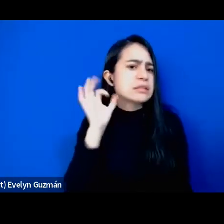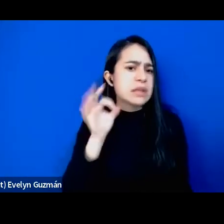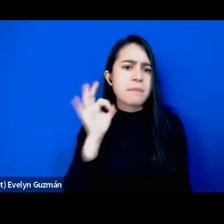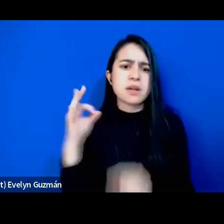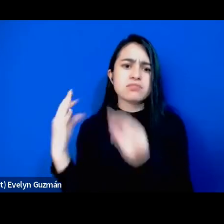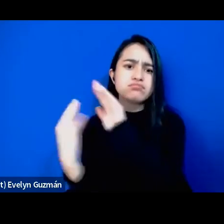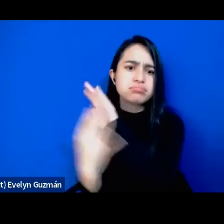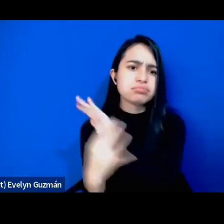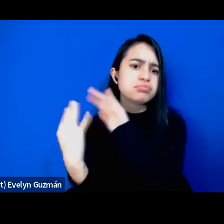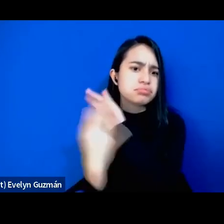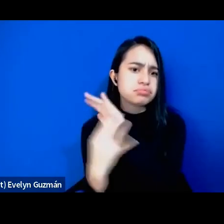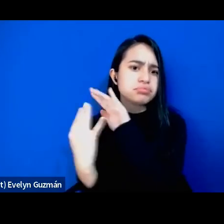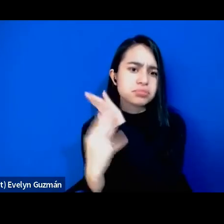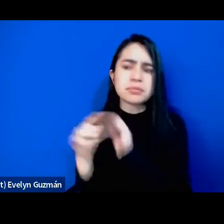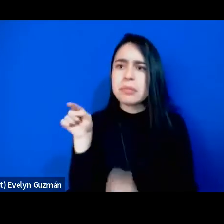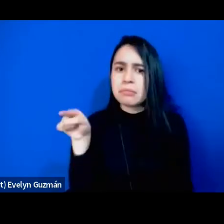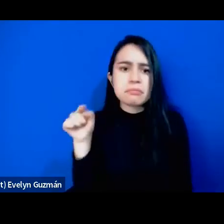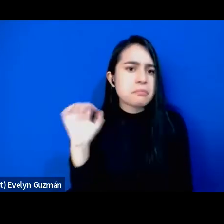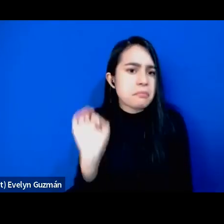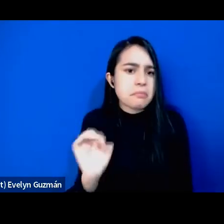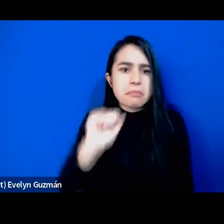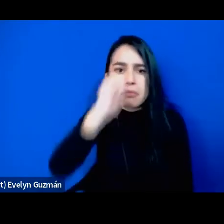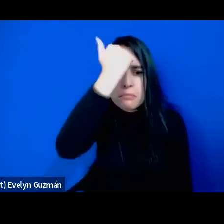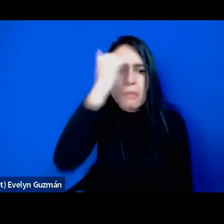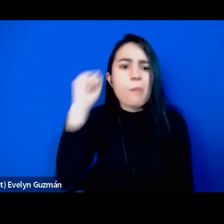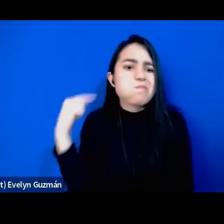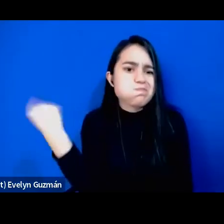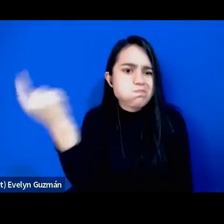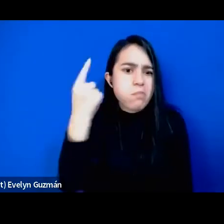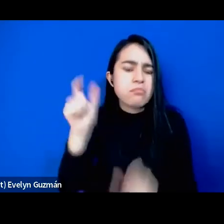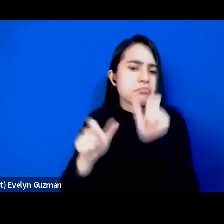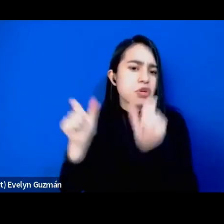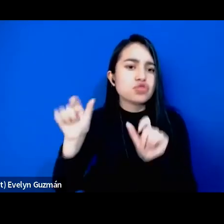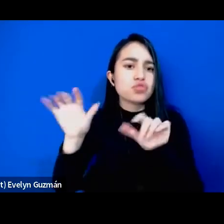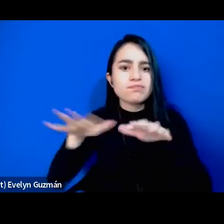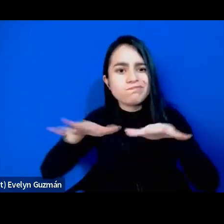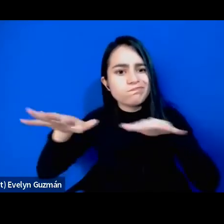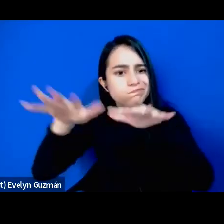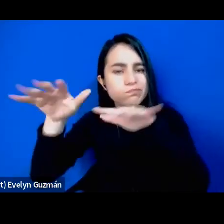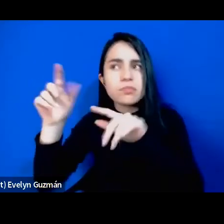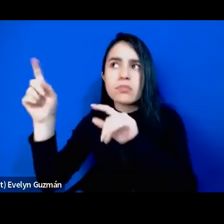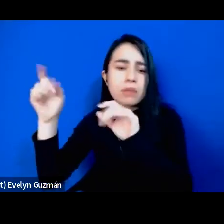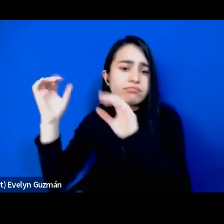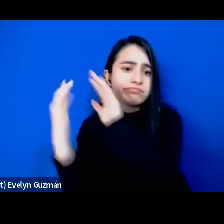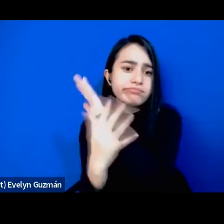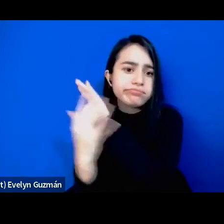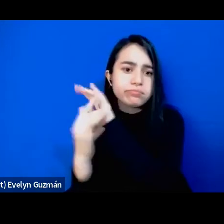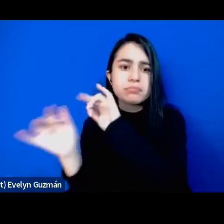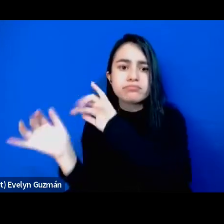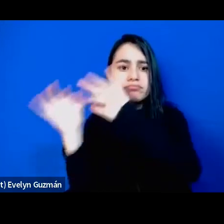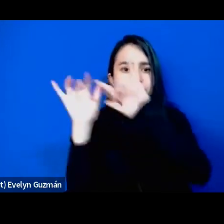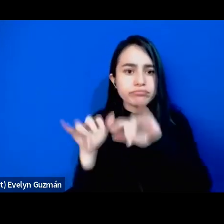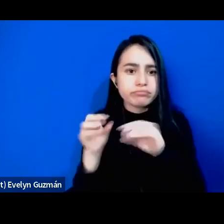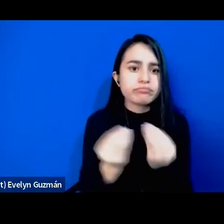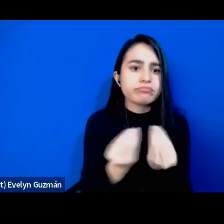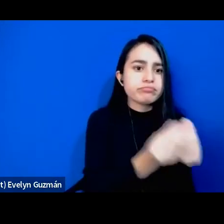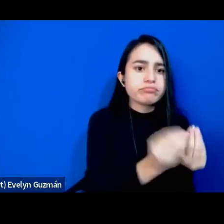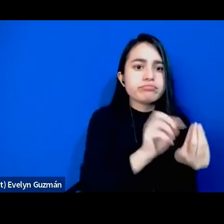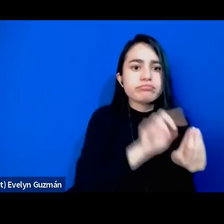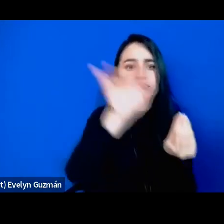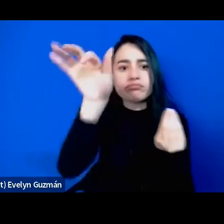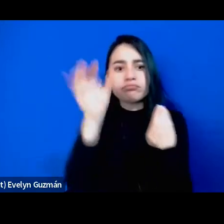migración es como parte esencial de estos procesos de movilidad y este la búsqueda de